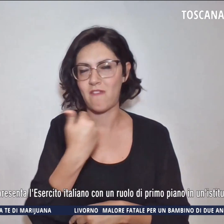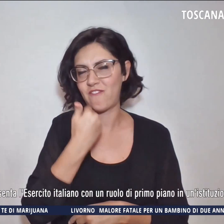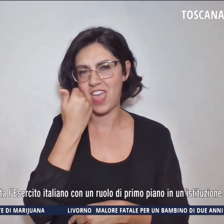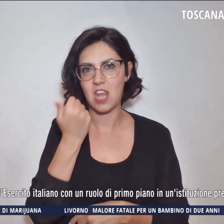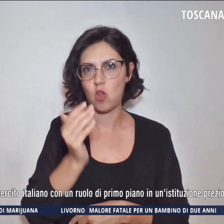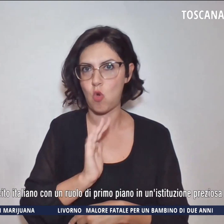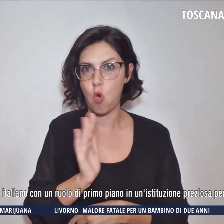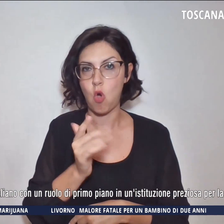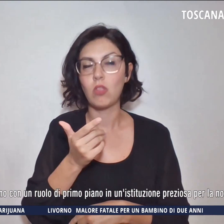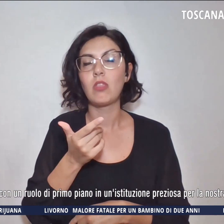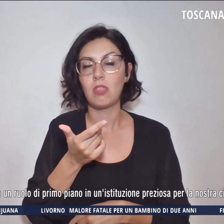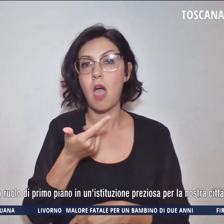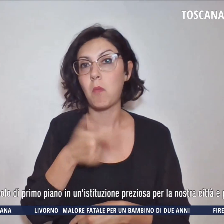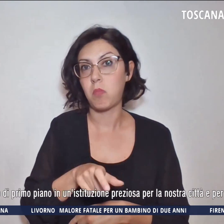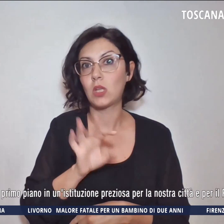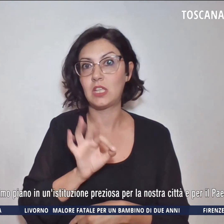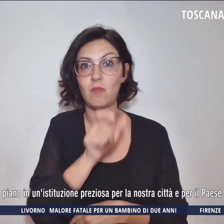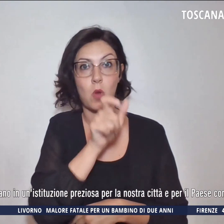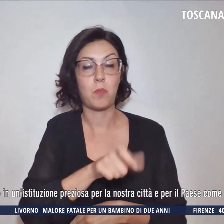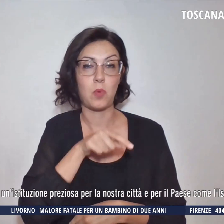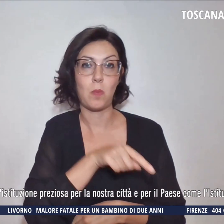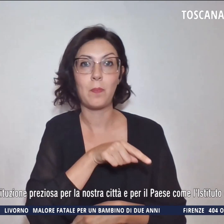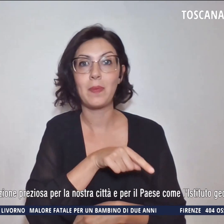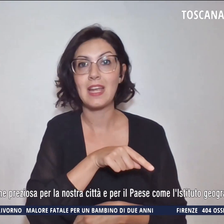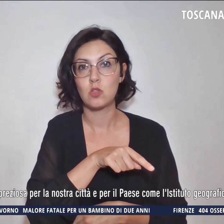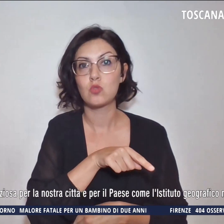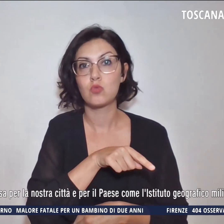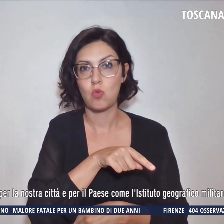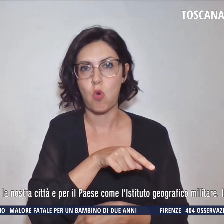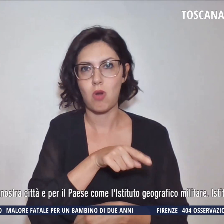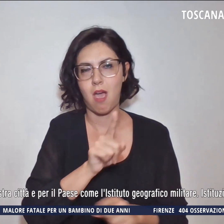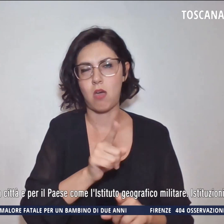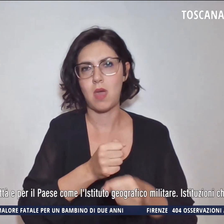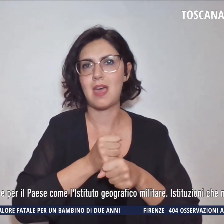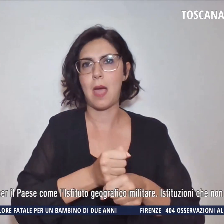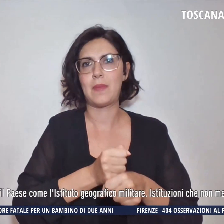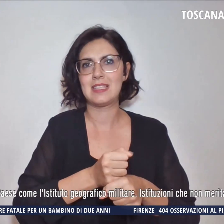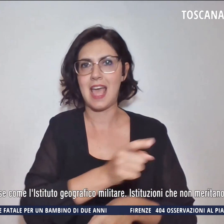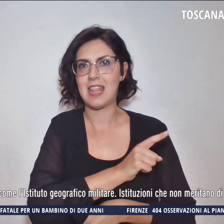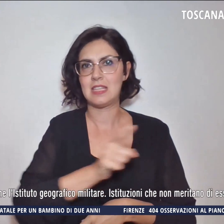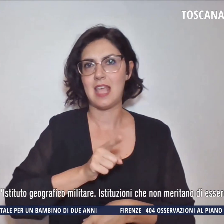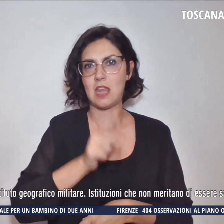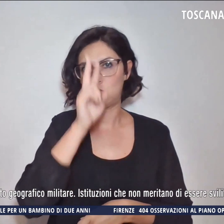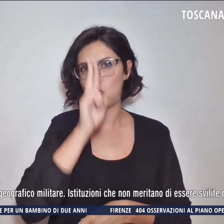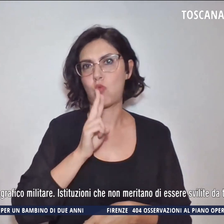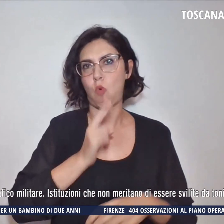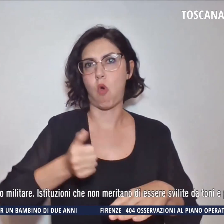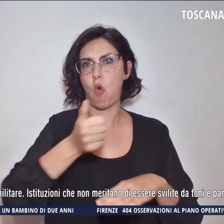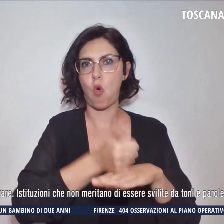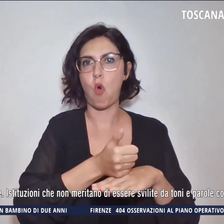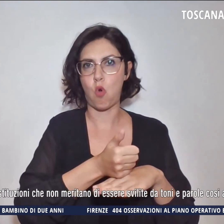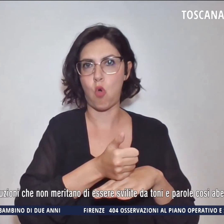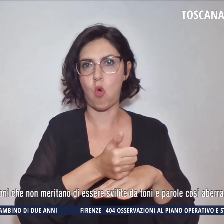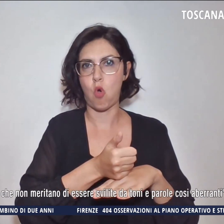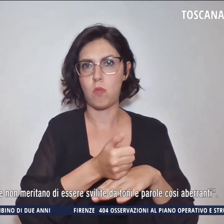pronunciate da una persona che rappresenta l'esercito con un ruolo di primo piano in un'istituzione